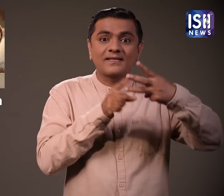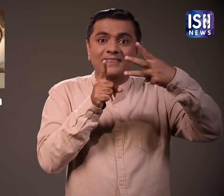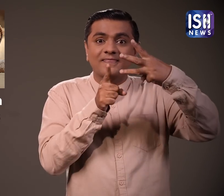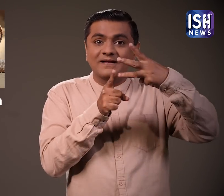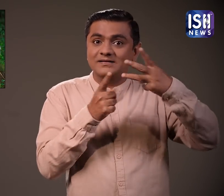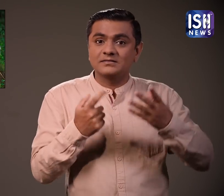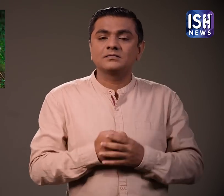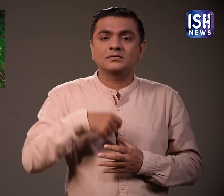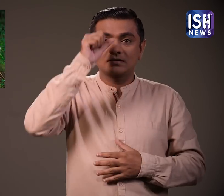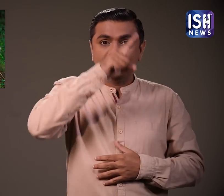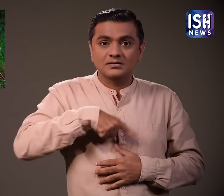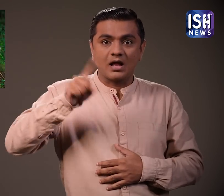भारत्य तेंदुआ